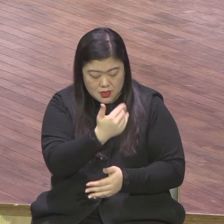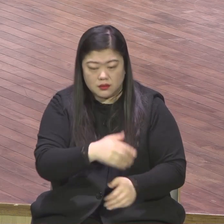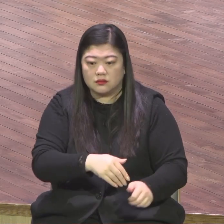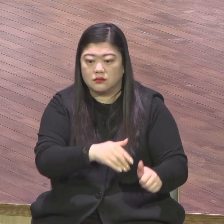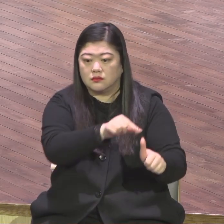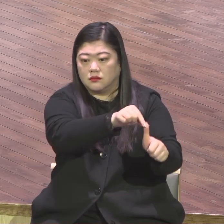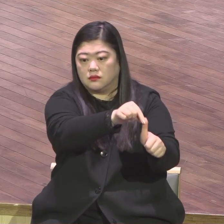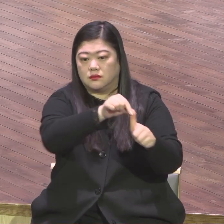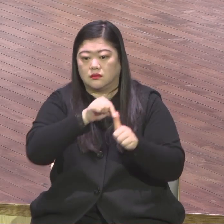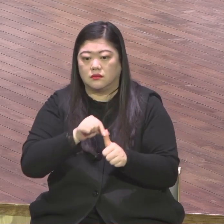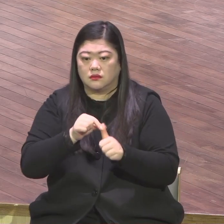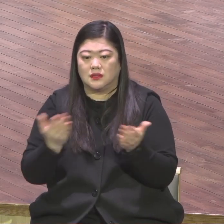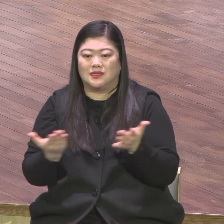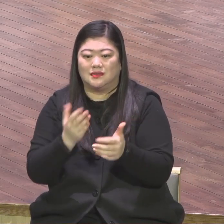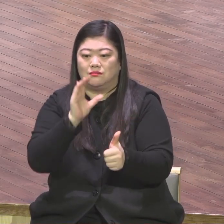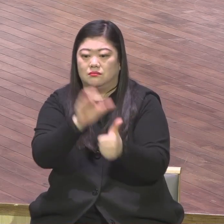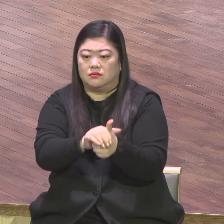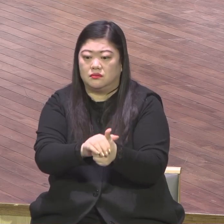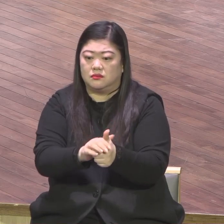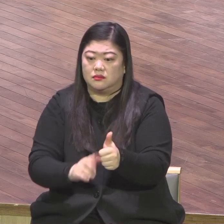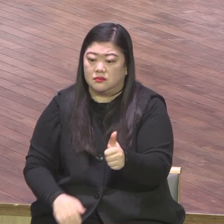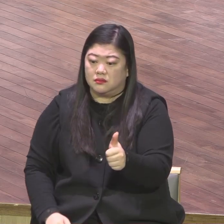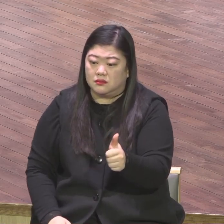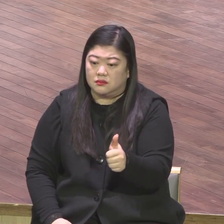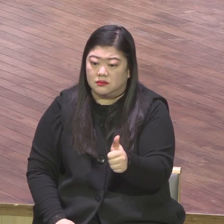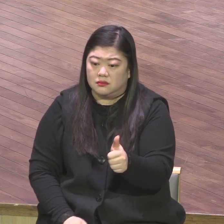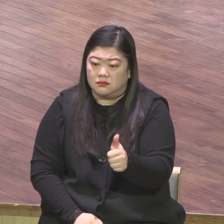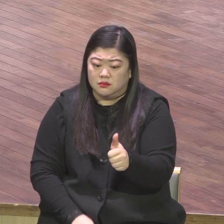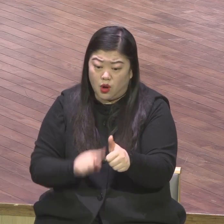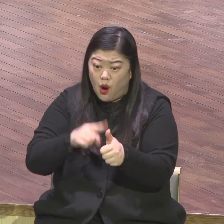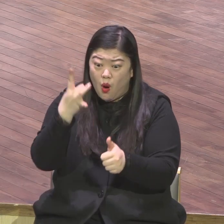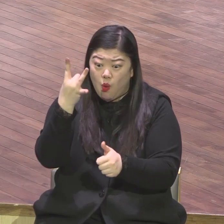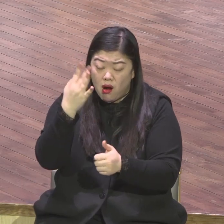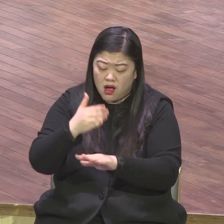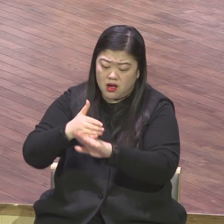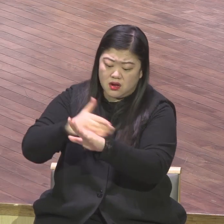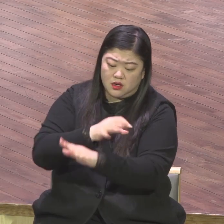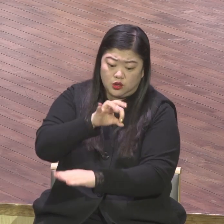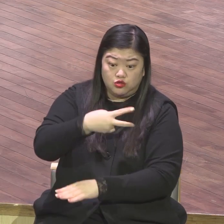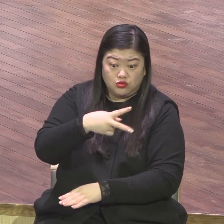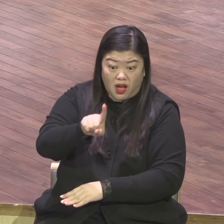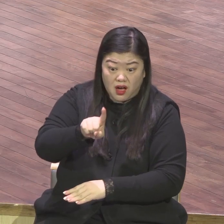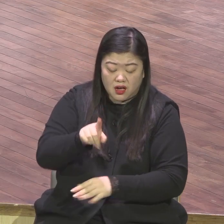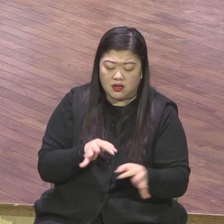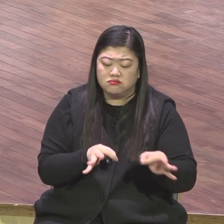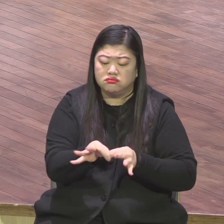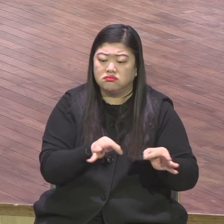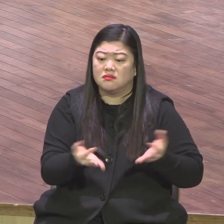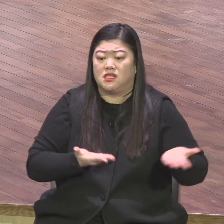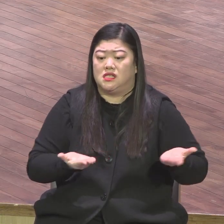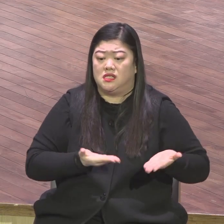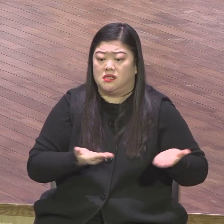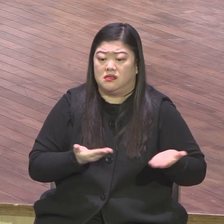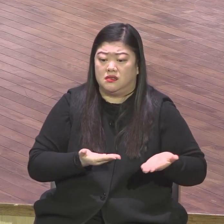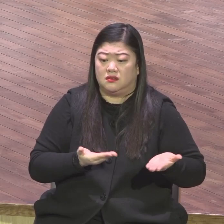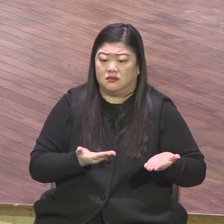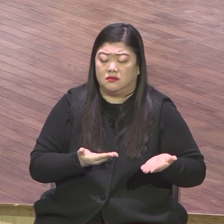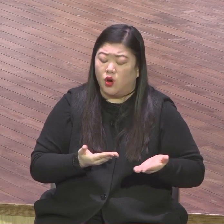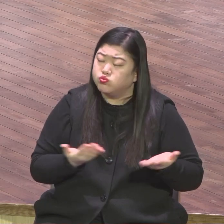그것도 남유다에서 사업하던 암호스를 갑자기 북이스라엘로 파송을 해서 그것도 심판의